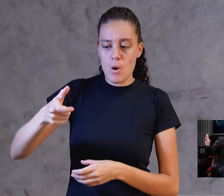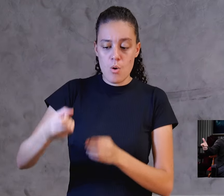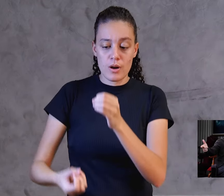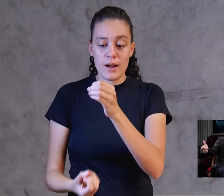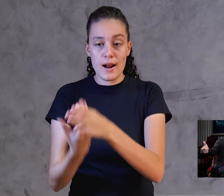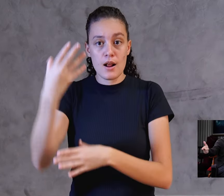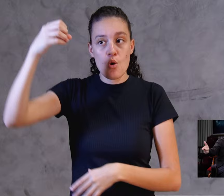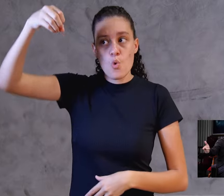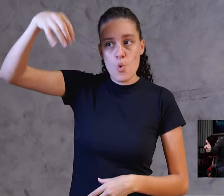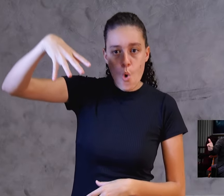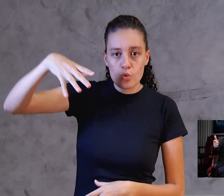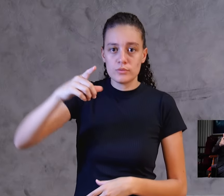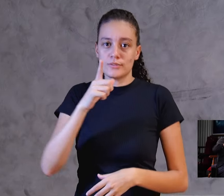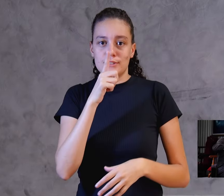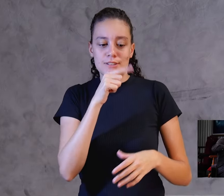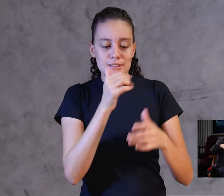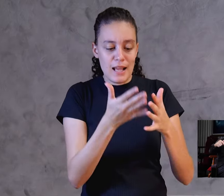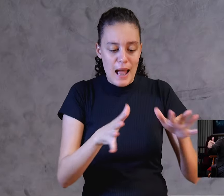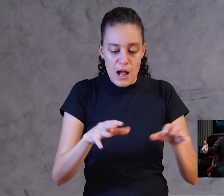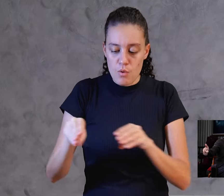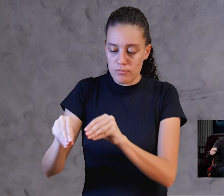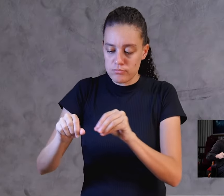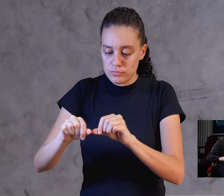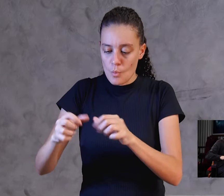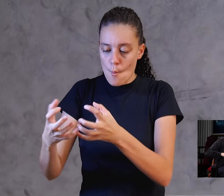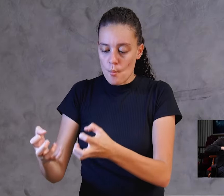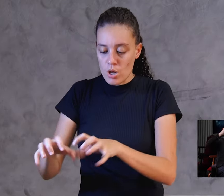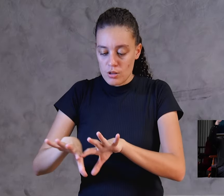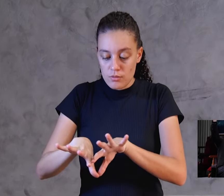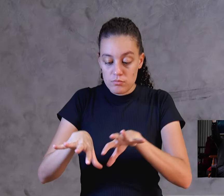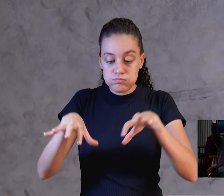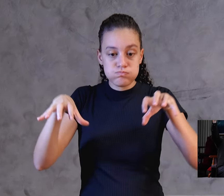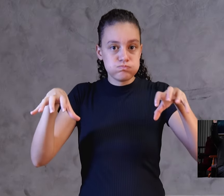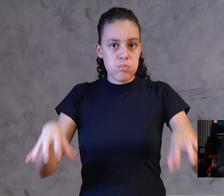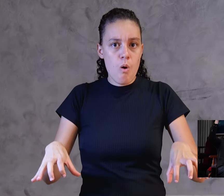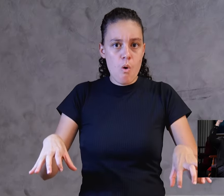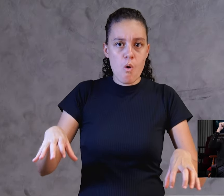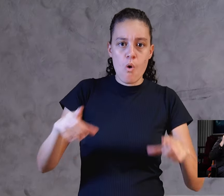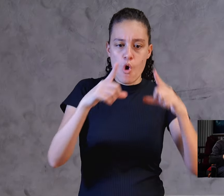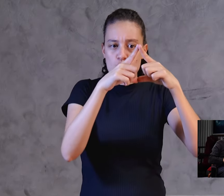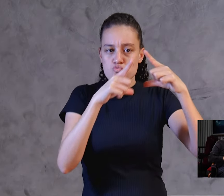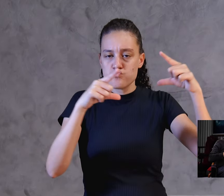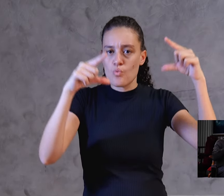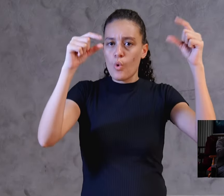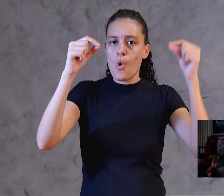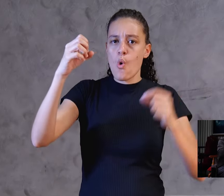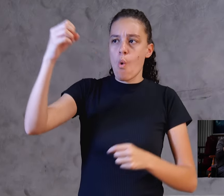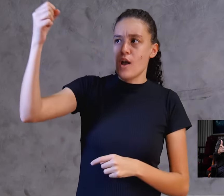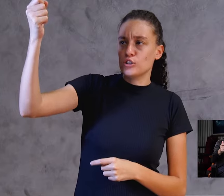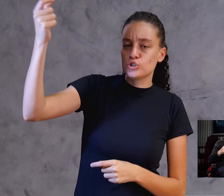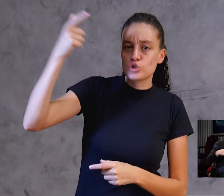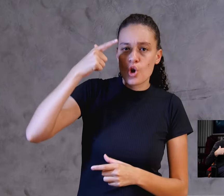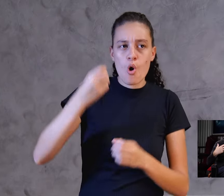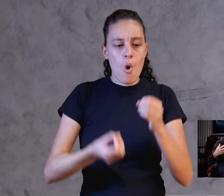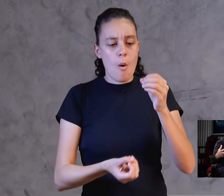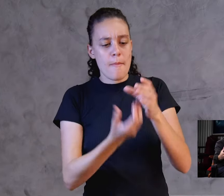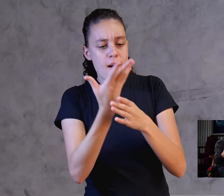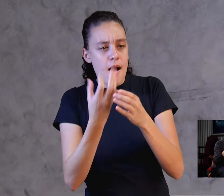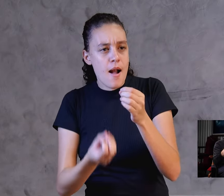separação entre a porção seca e porção molhada. Haja luminares nos céus. Haja, haja. Deus criando